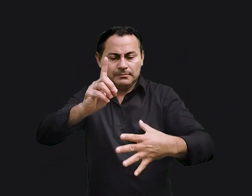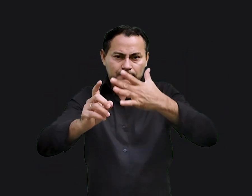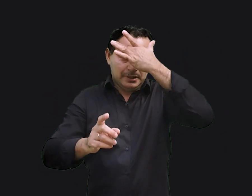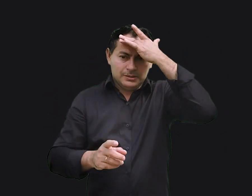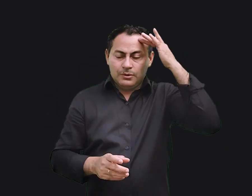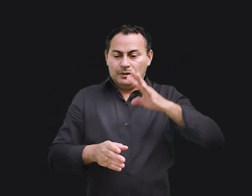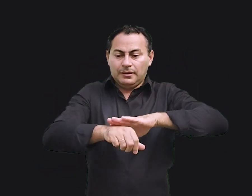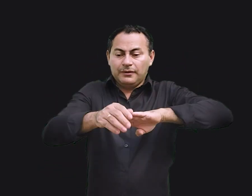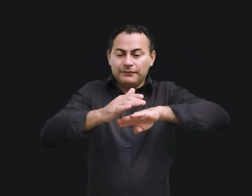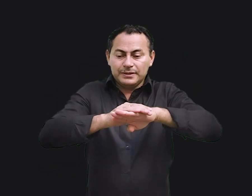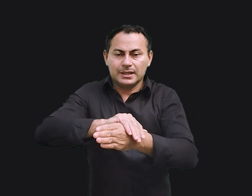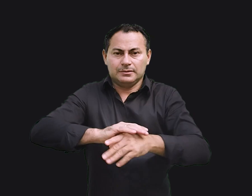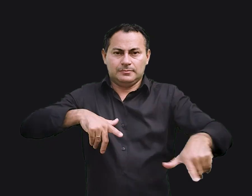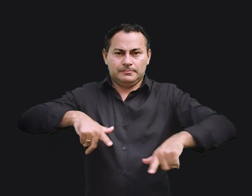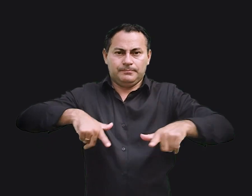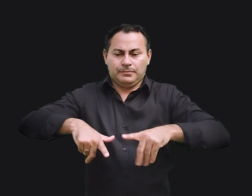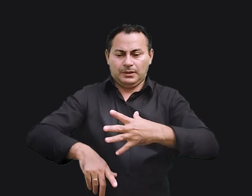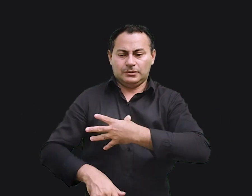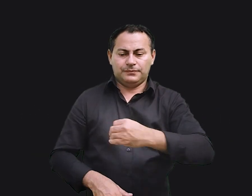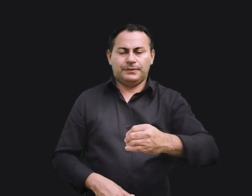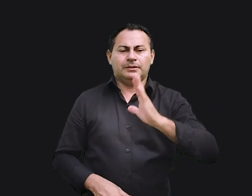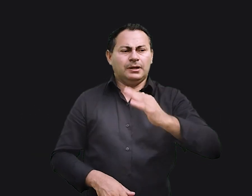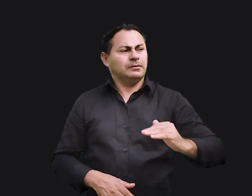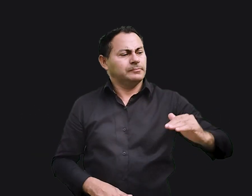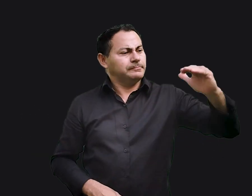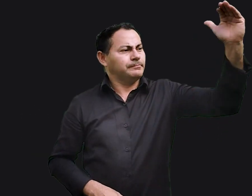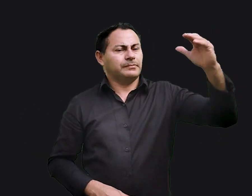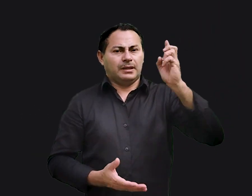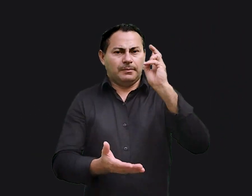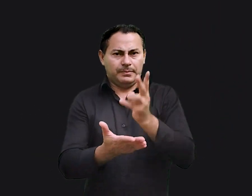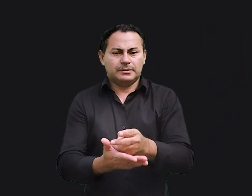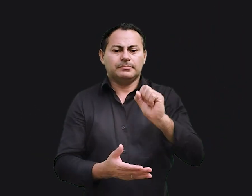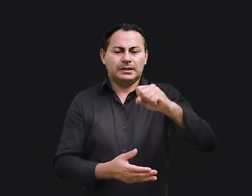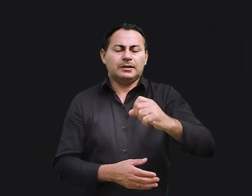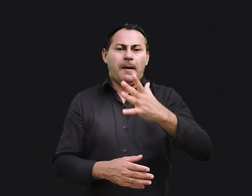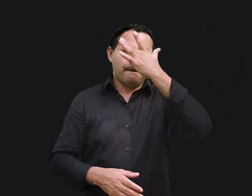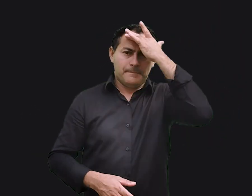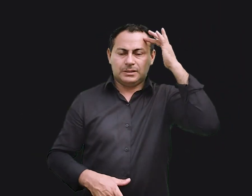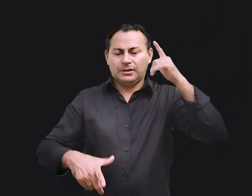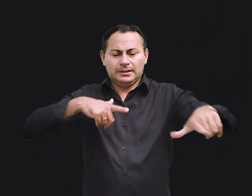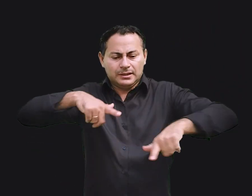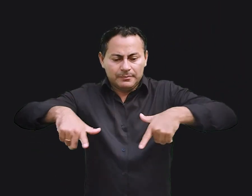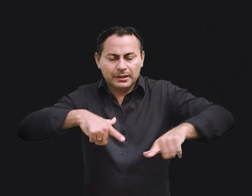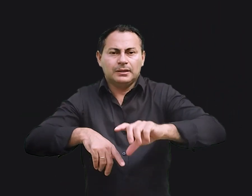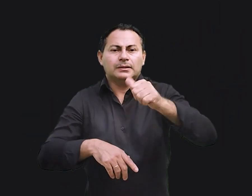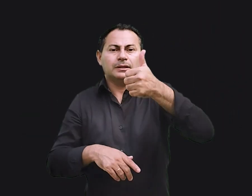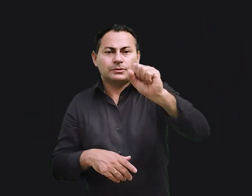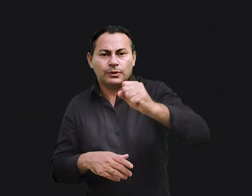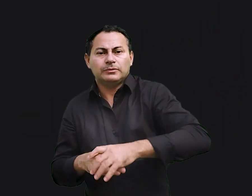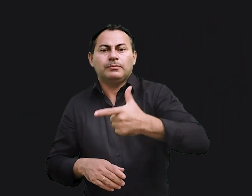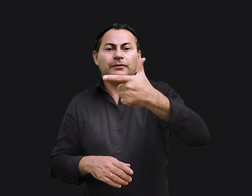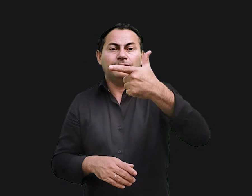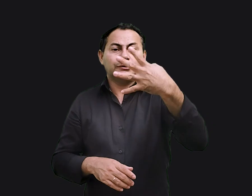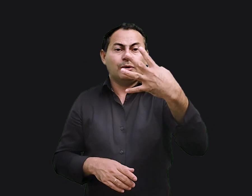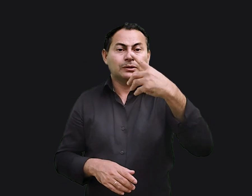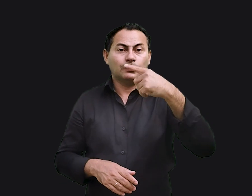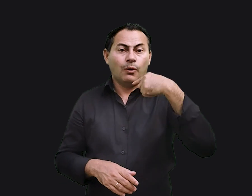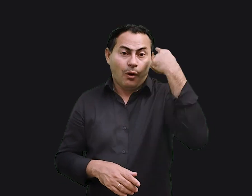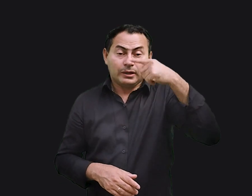aquela pessoa viciada no trabalho cujos filhos já são crescidos e mesmo assim essa pessoa trabalha 18, 24 horas por